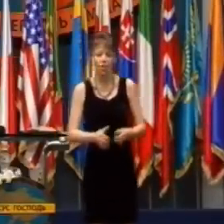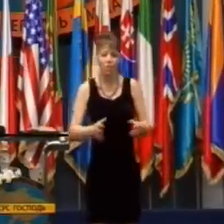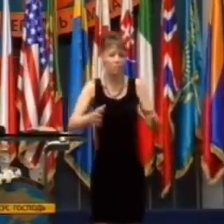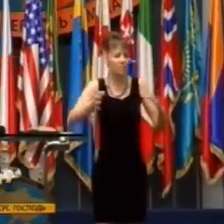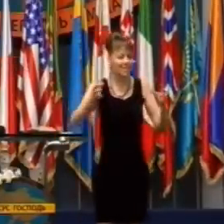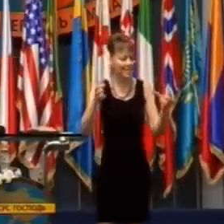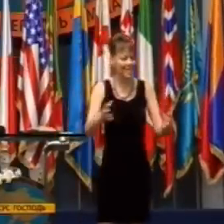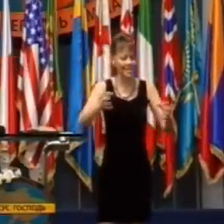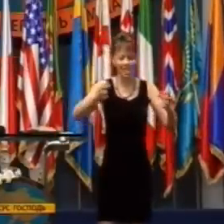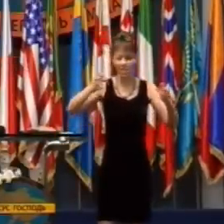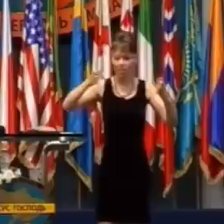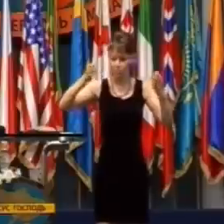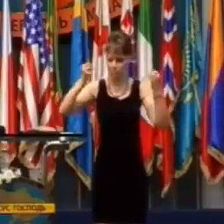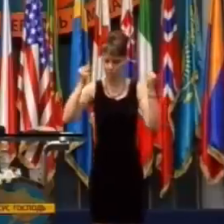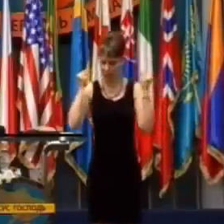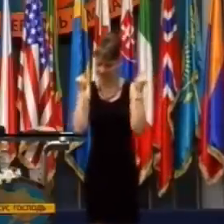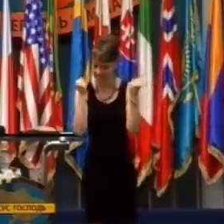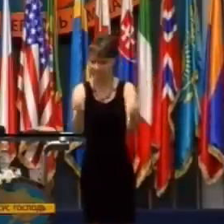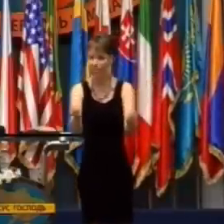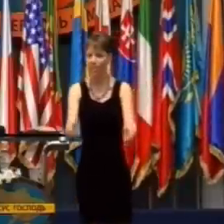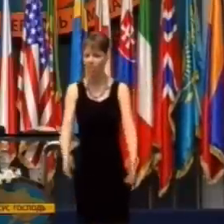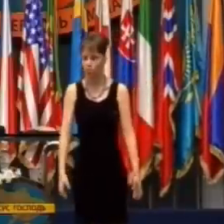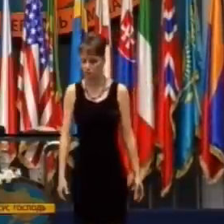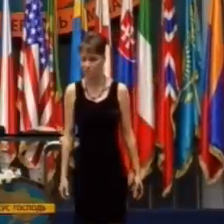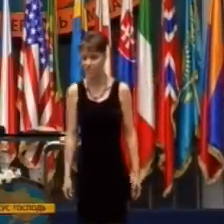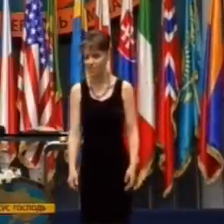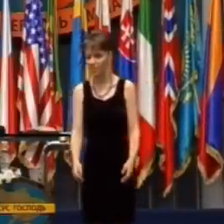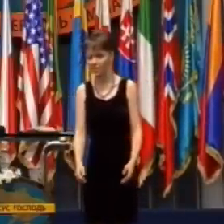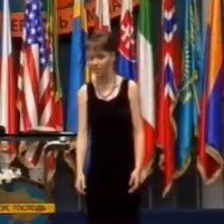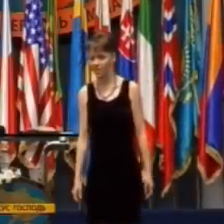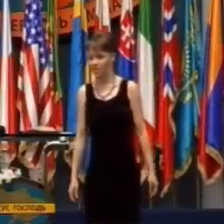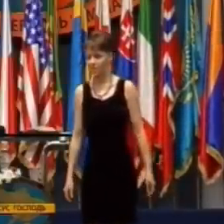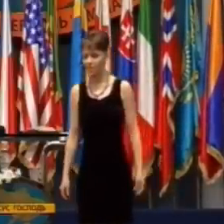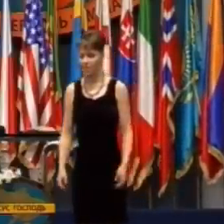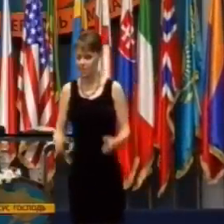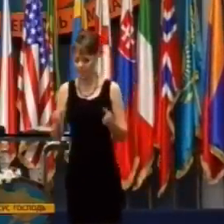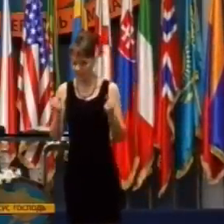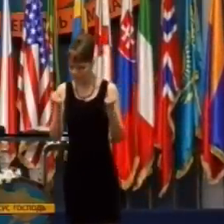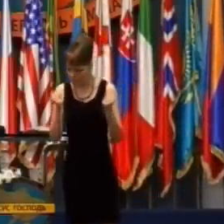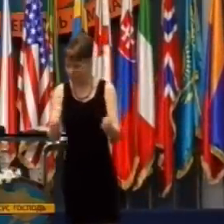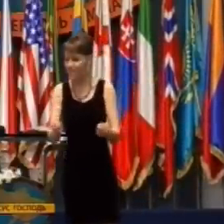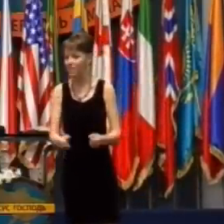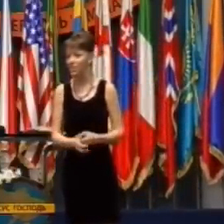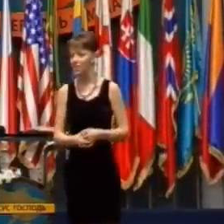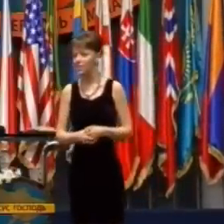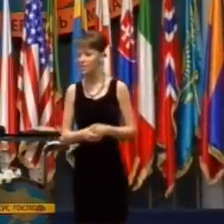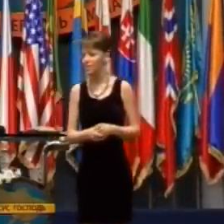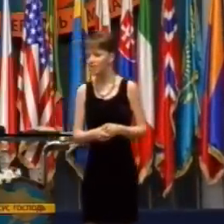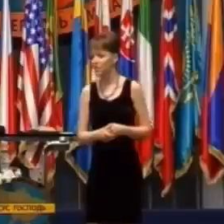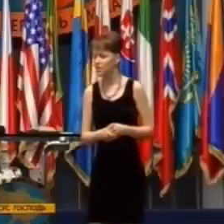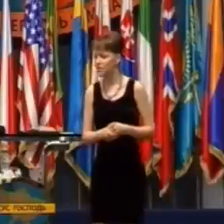A bolo v tom tak obrovské množstvo života a moci,